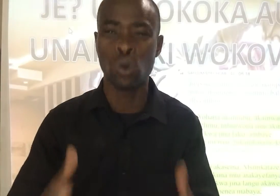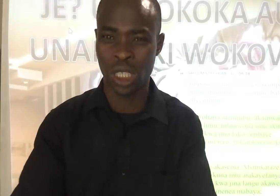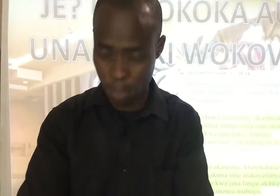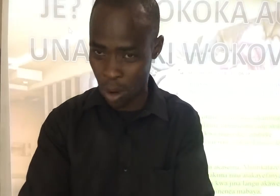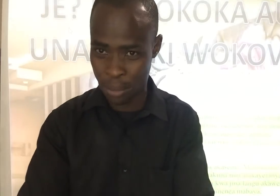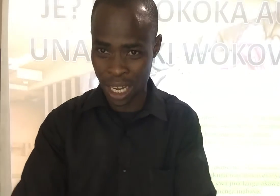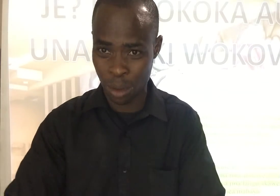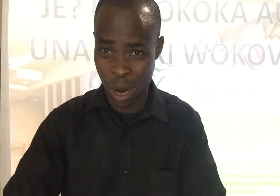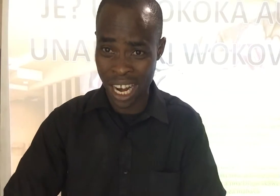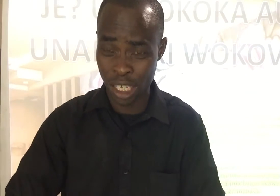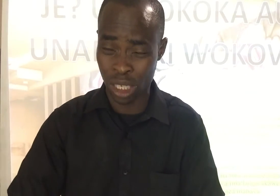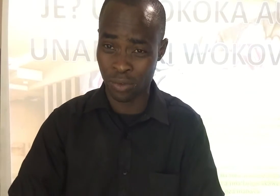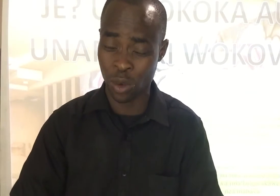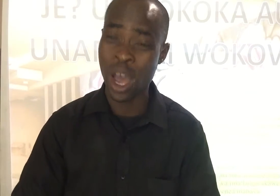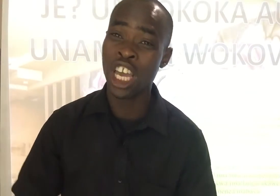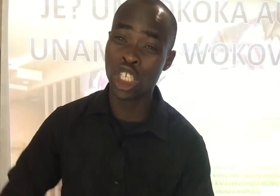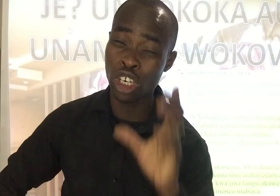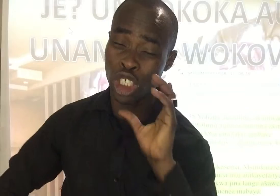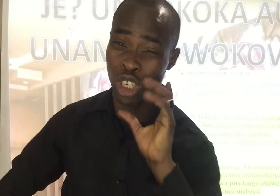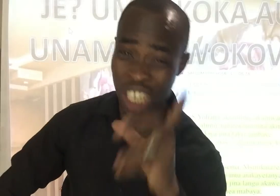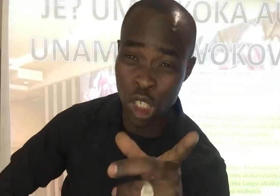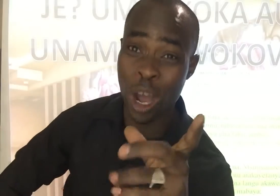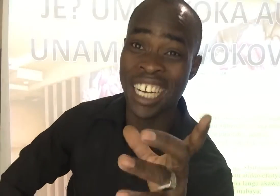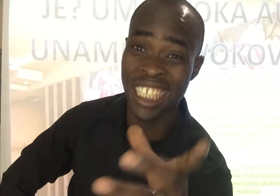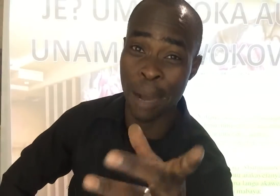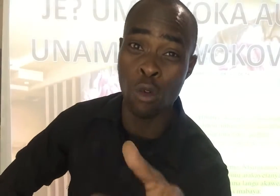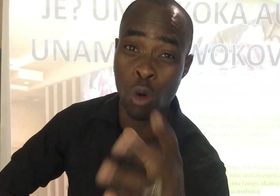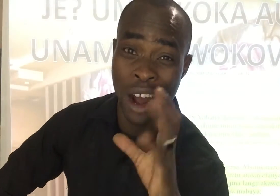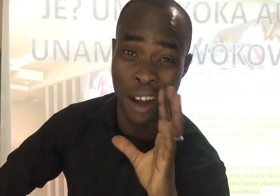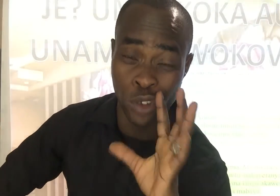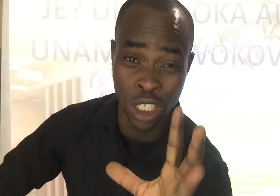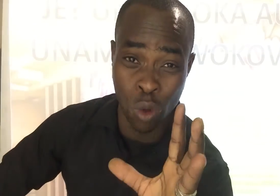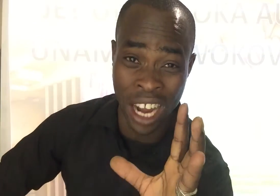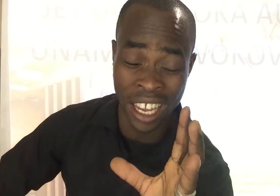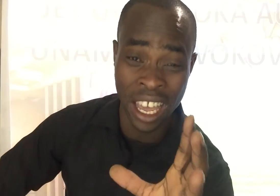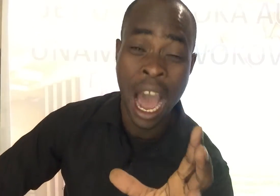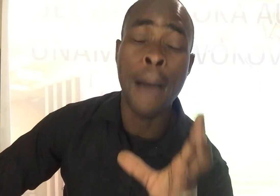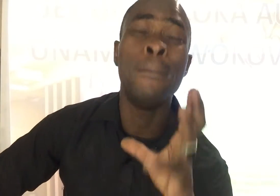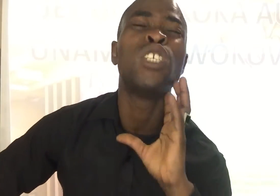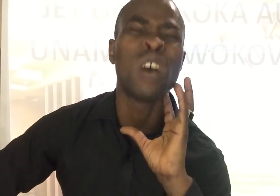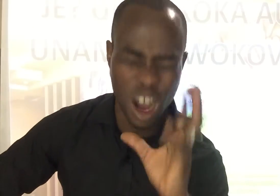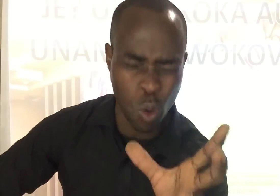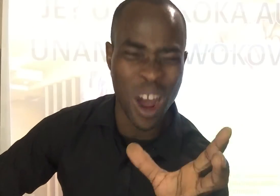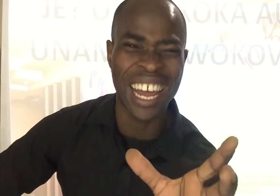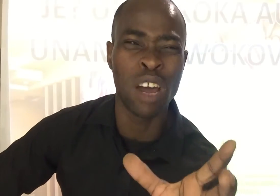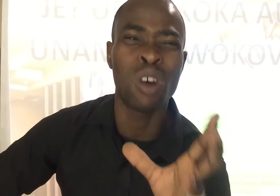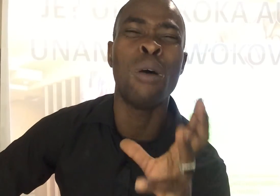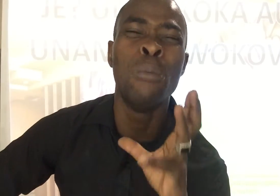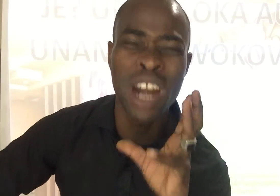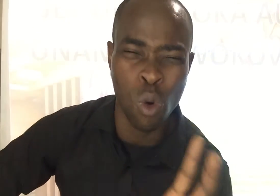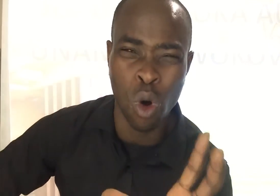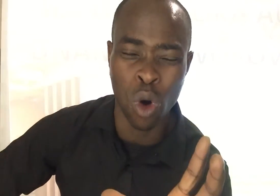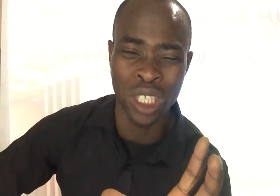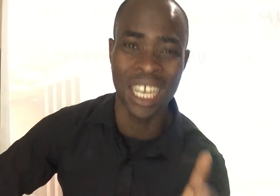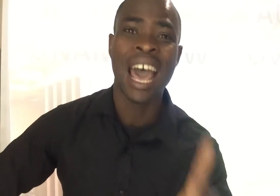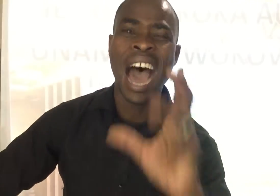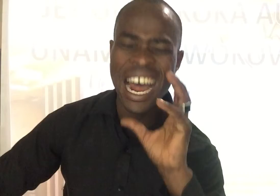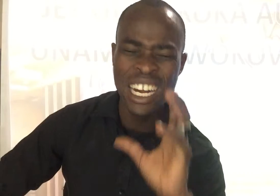uzima wamirele Wana Yesu asifiu Hicho ndicho Yesu alitambua kwanafunzi wake Ampacho hakuwanaelewa kwa muda huwa wote Hadi